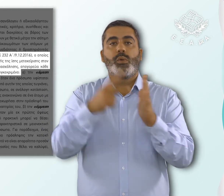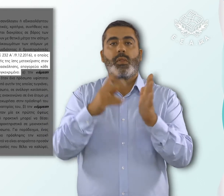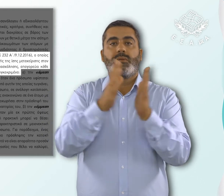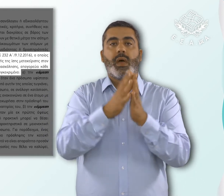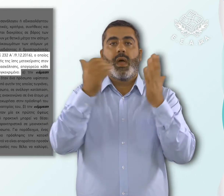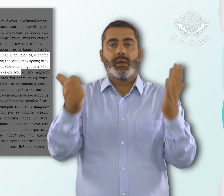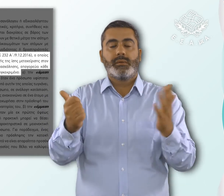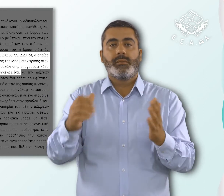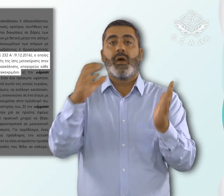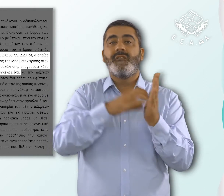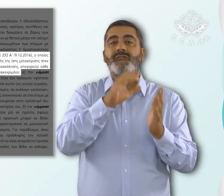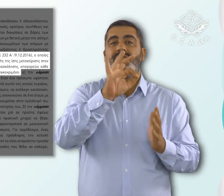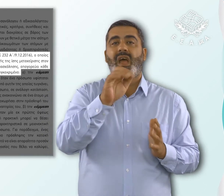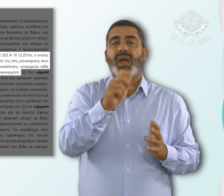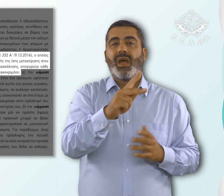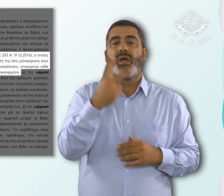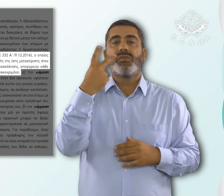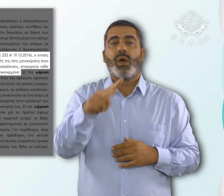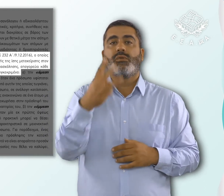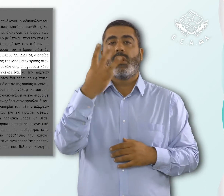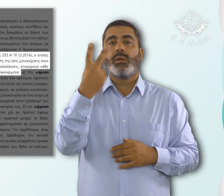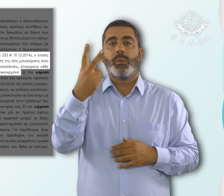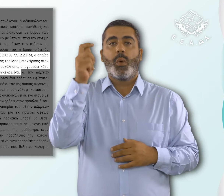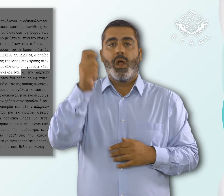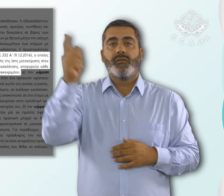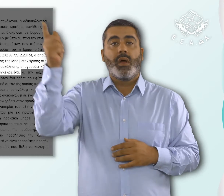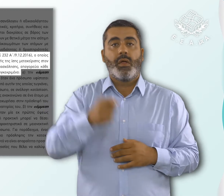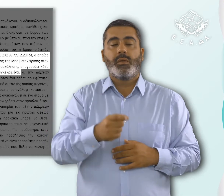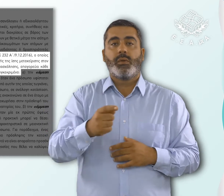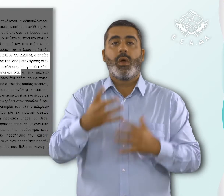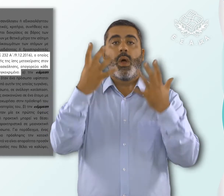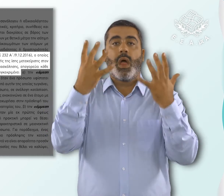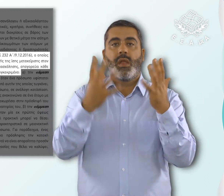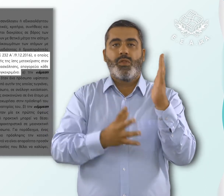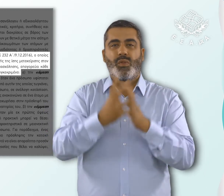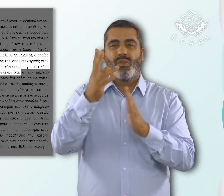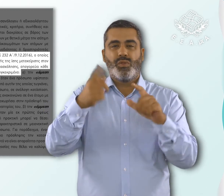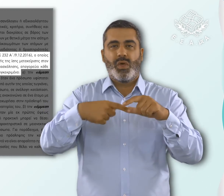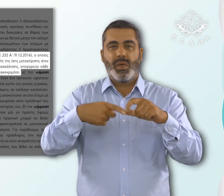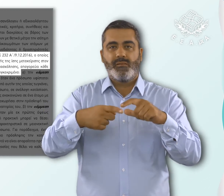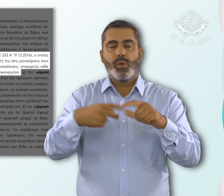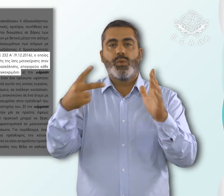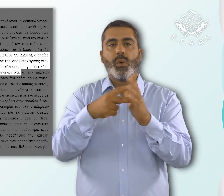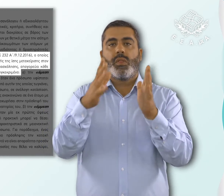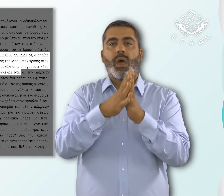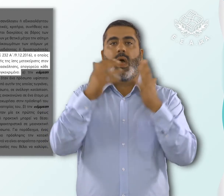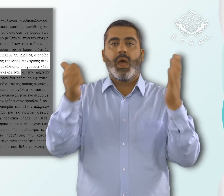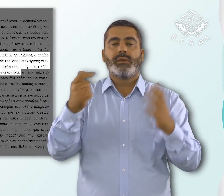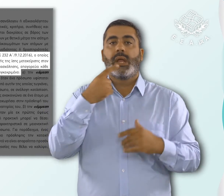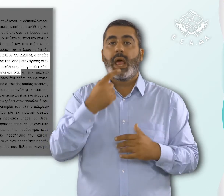αριθμός 232α, κάθετος 912 του 2016, ο οποίος αφορά